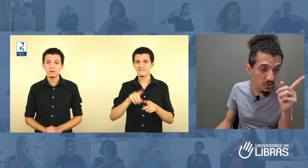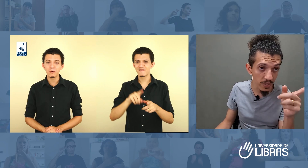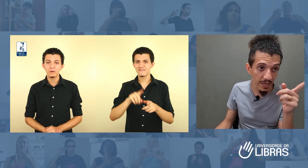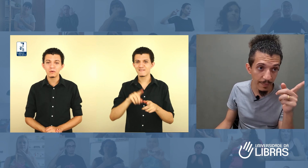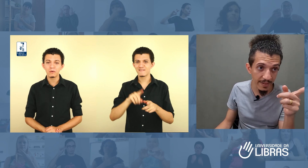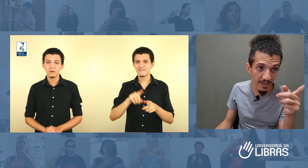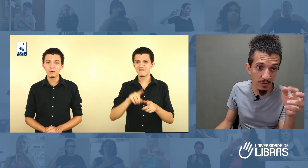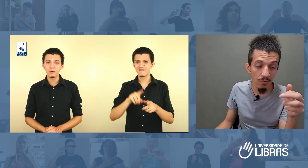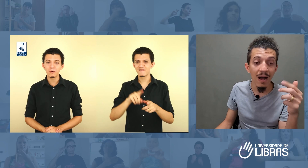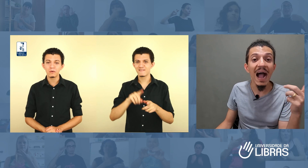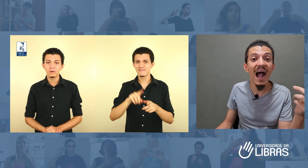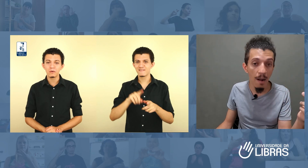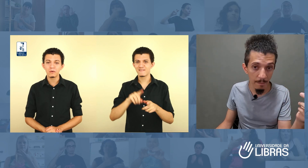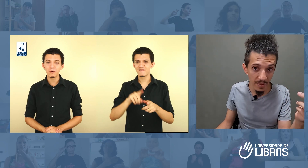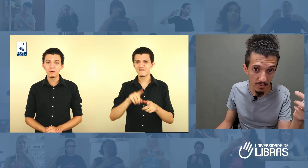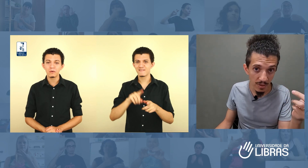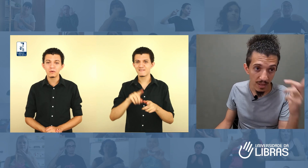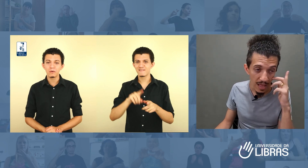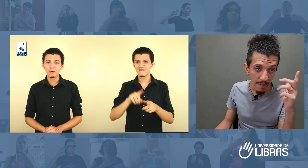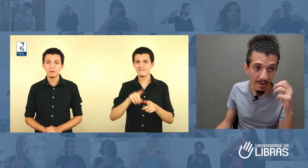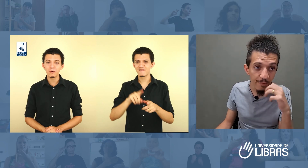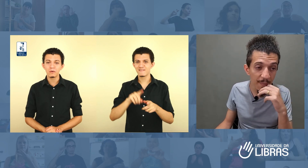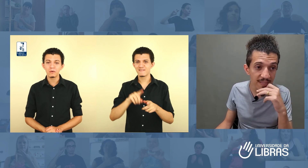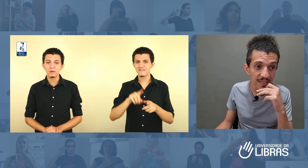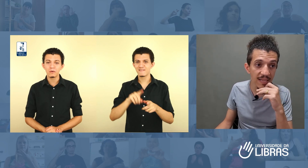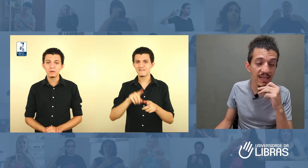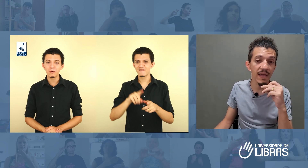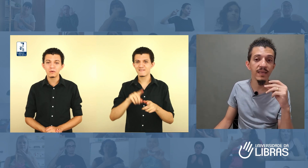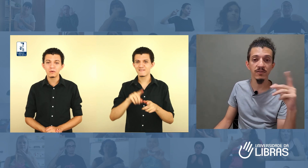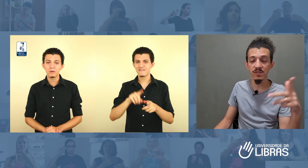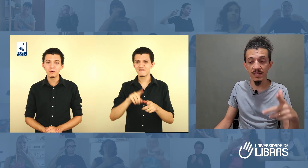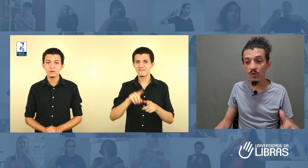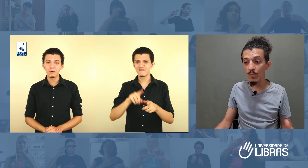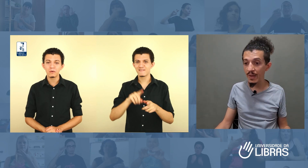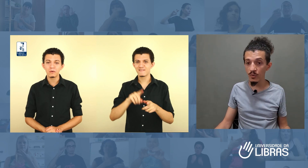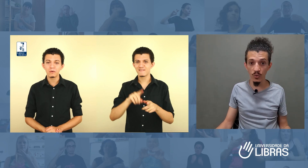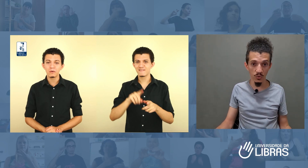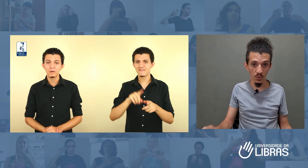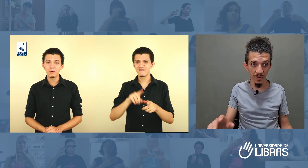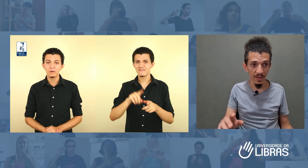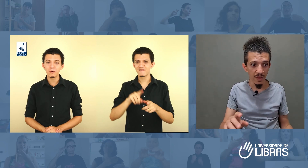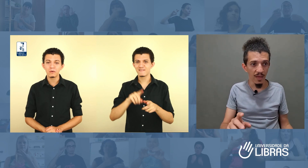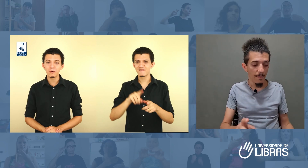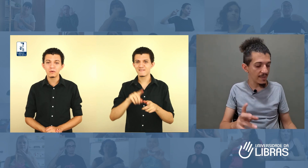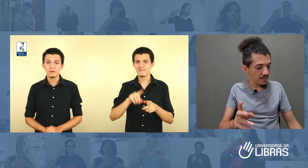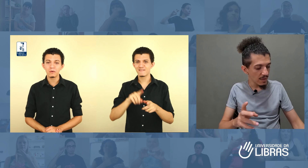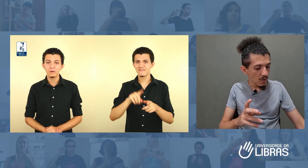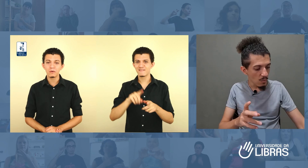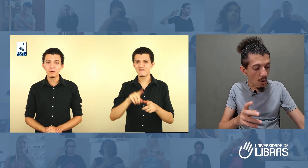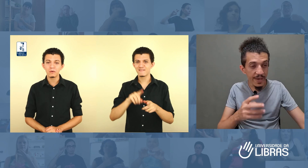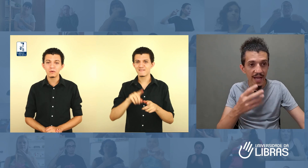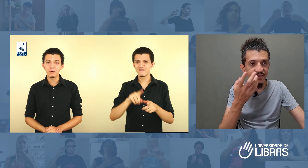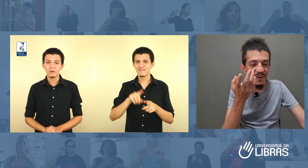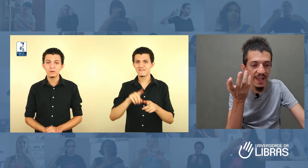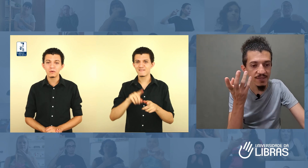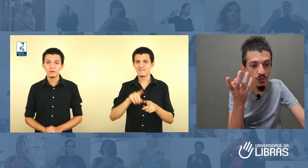interpretando rápido a minha forma de sinalizar aqui, se você está acompanhando no YouTube. Mas qual que é a diferença do